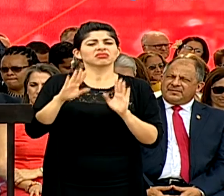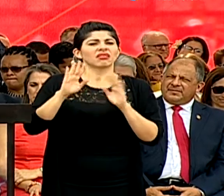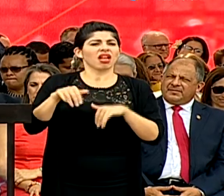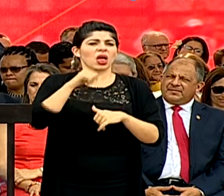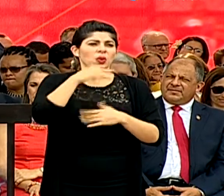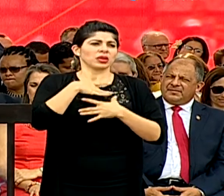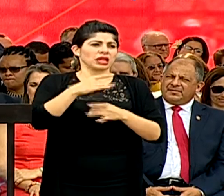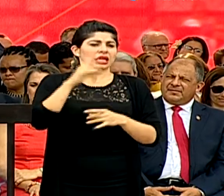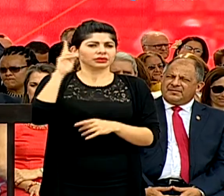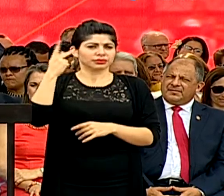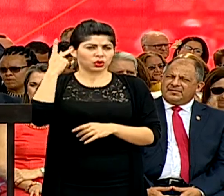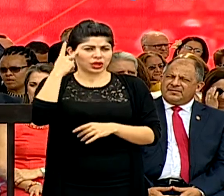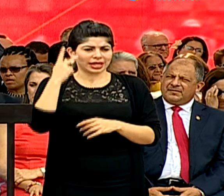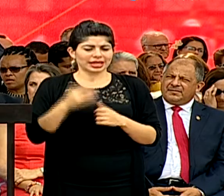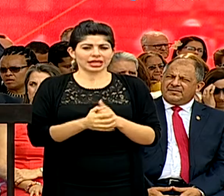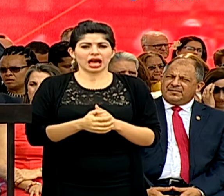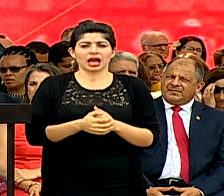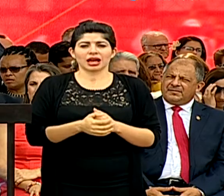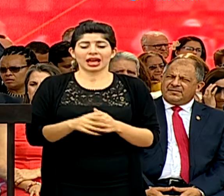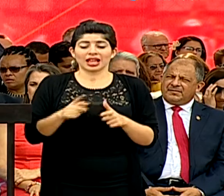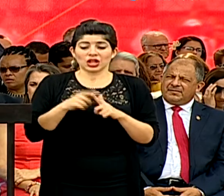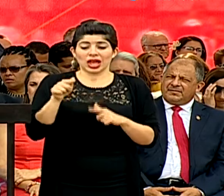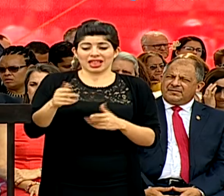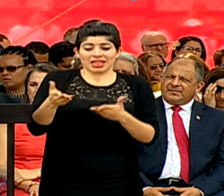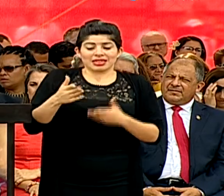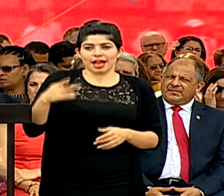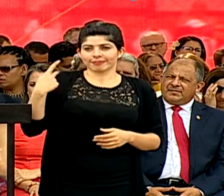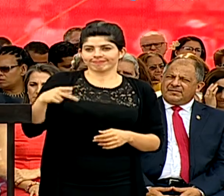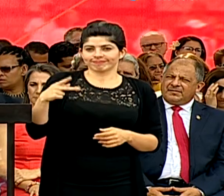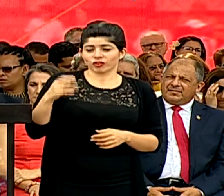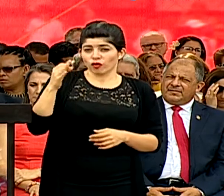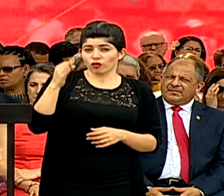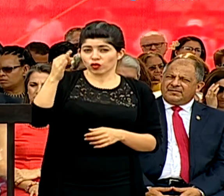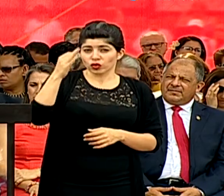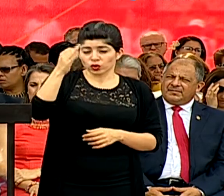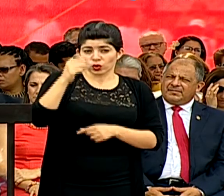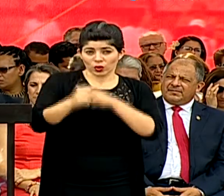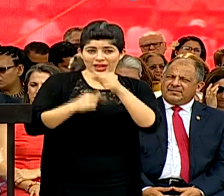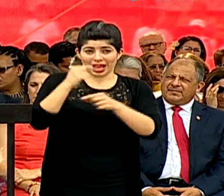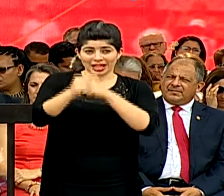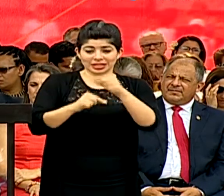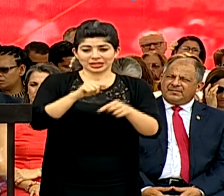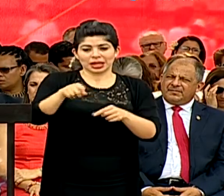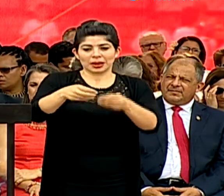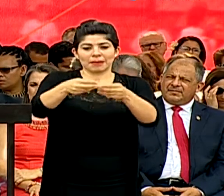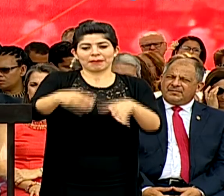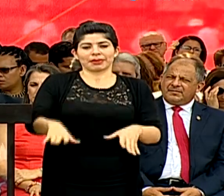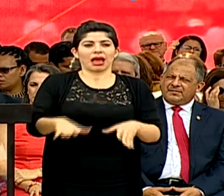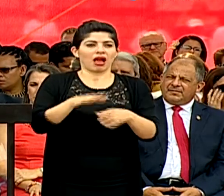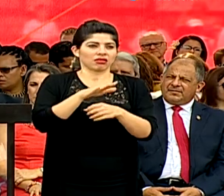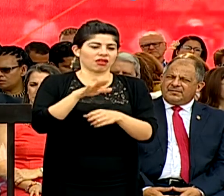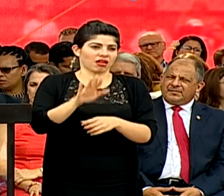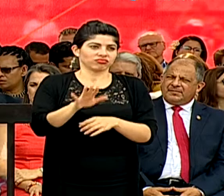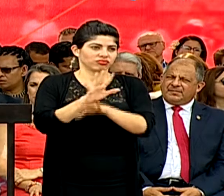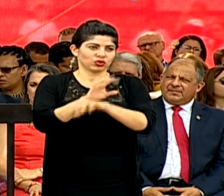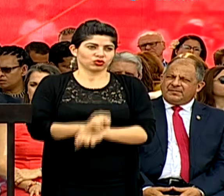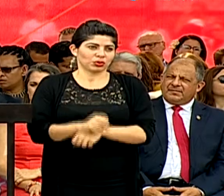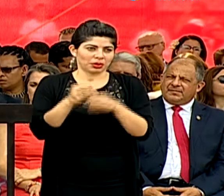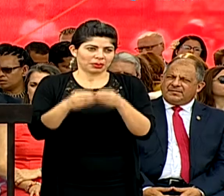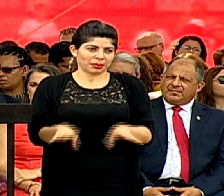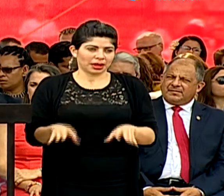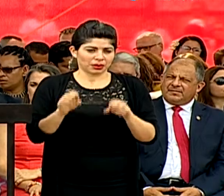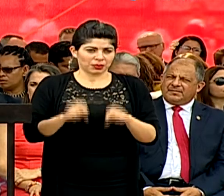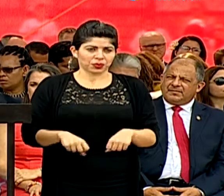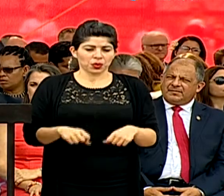los aspectos políticos. Y corremos el riesgo de que las futuras generaciones pierdan en su totalidad estas costumbres.